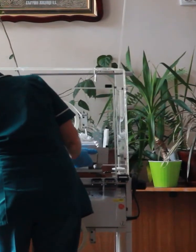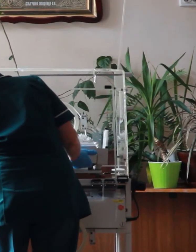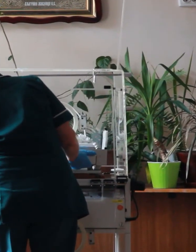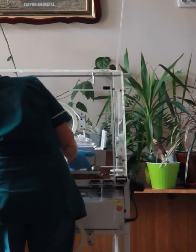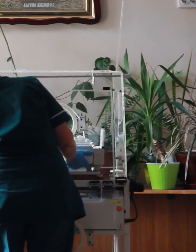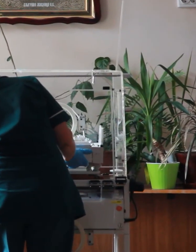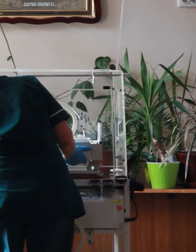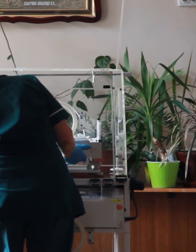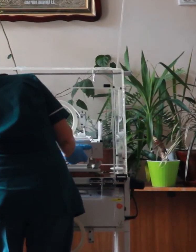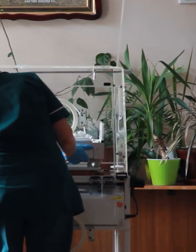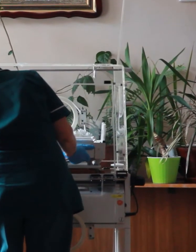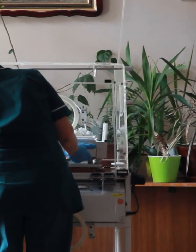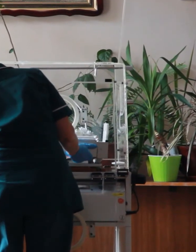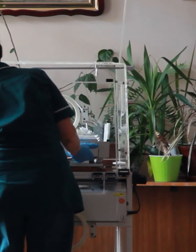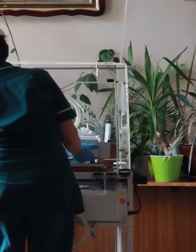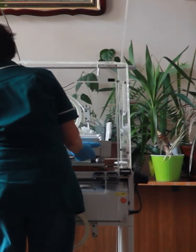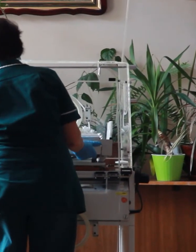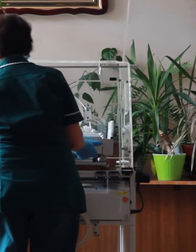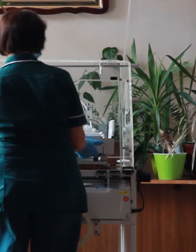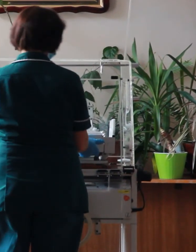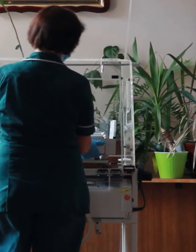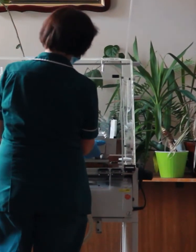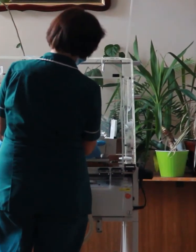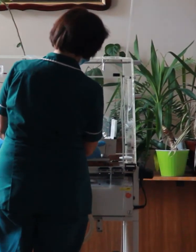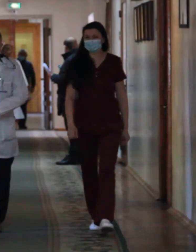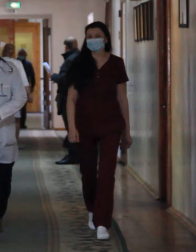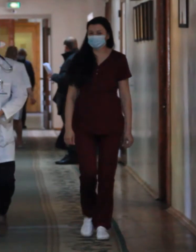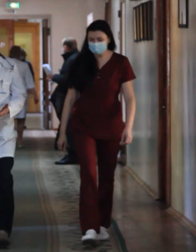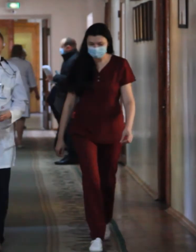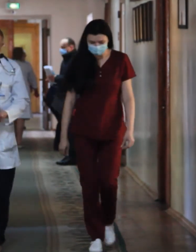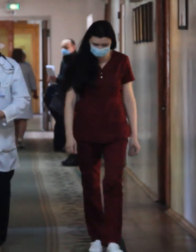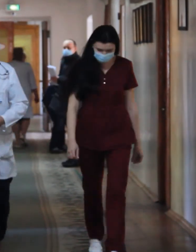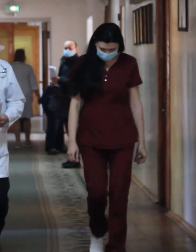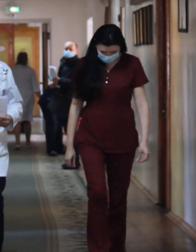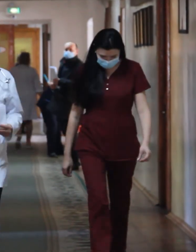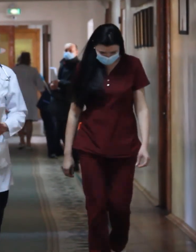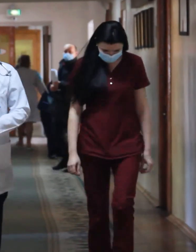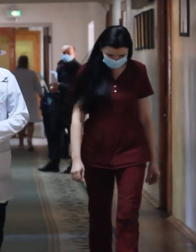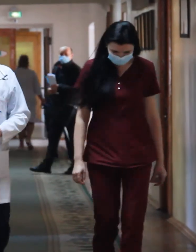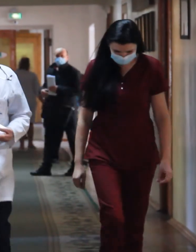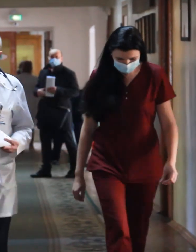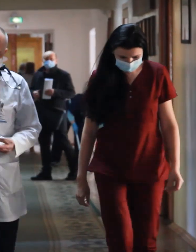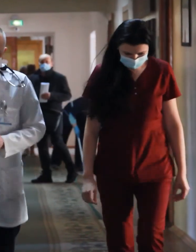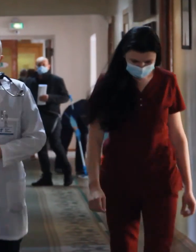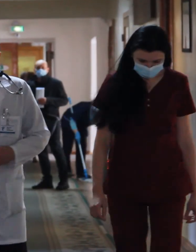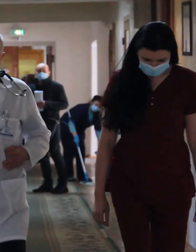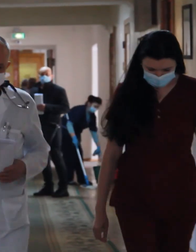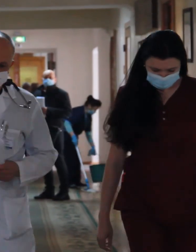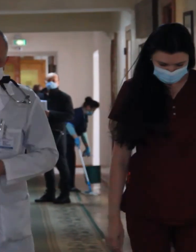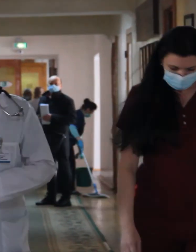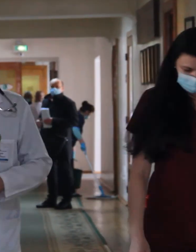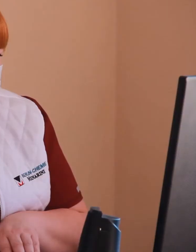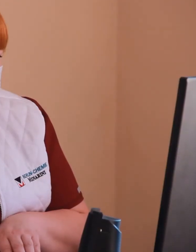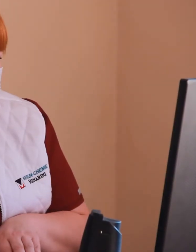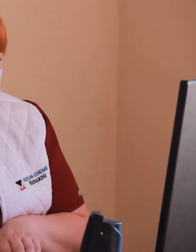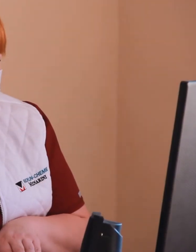онкохворих дітей, які потребують пересадки кісткового мозку. Такі операції раніше проводили тільки у Києві.